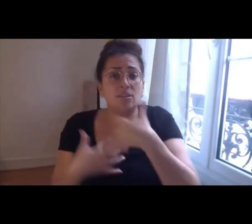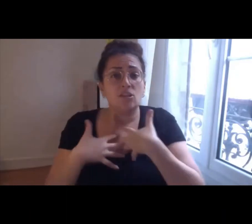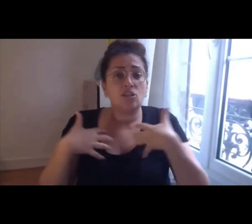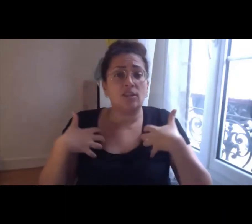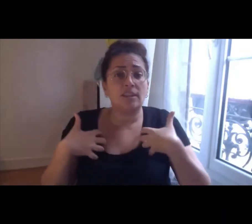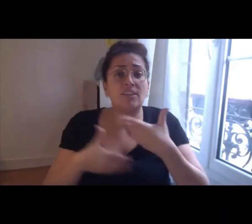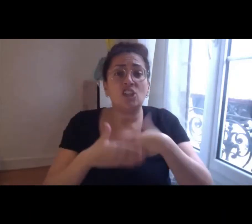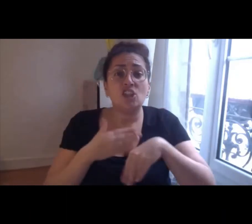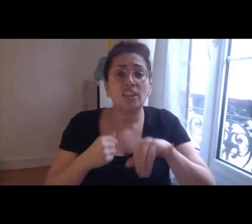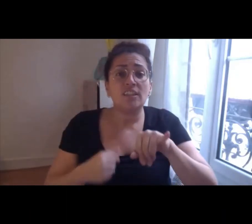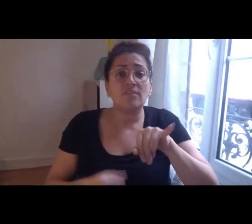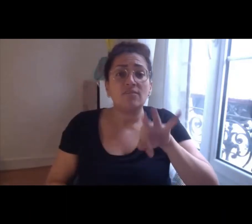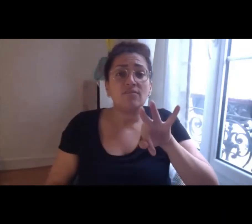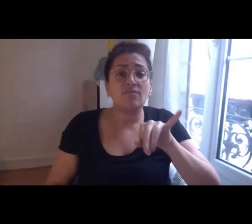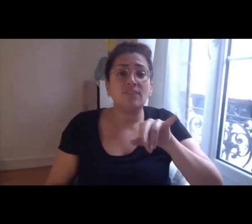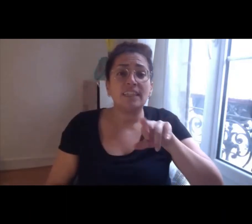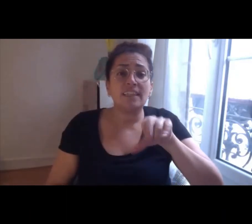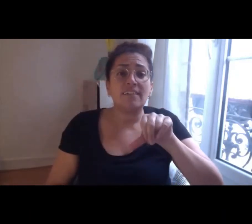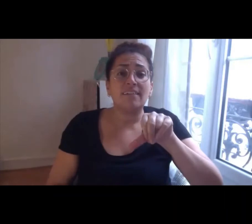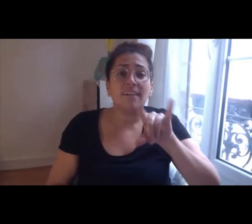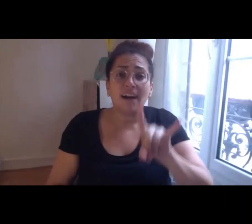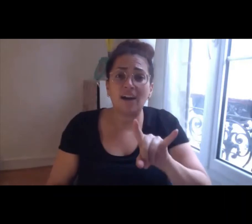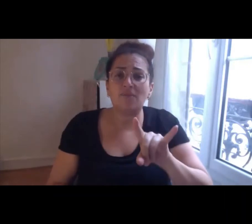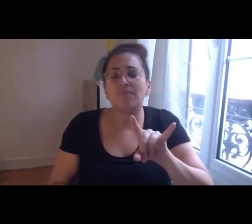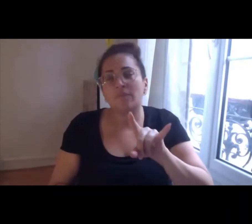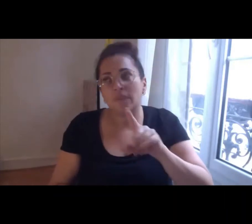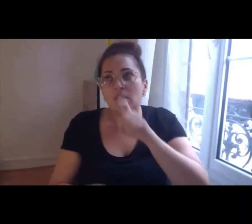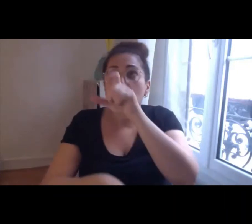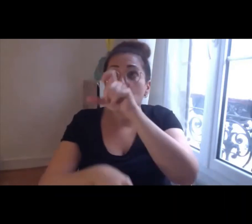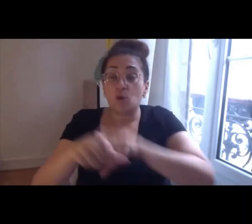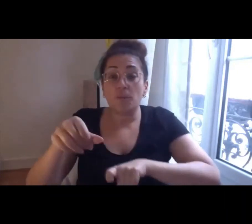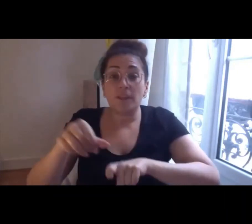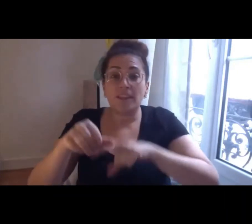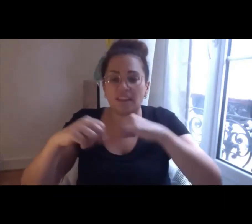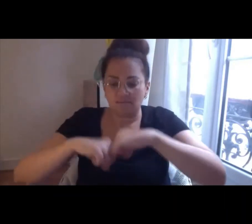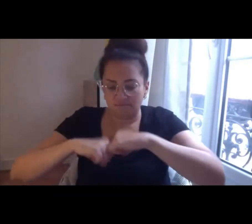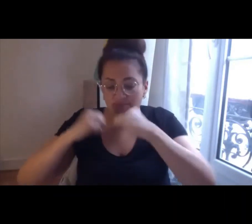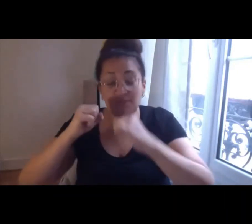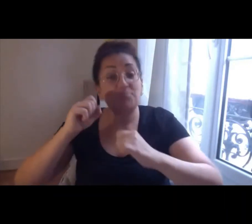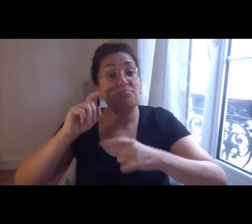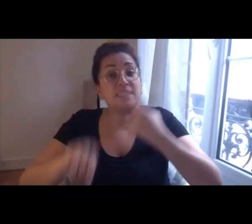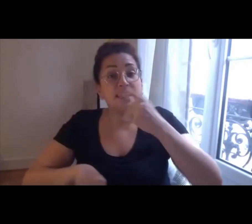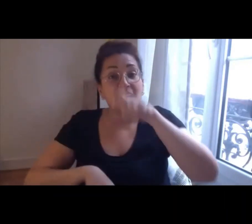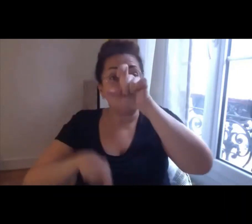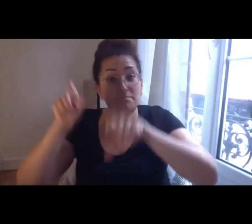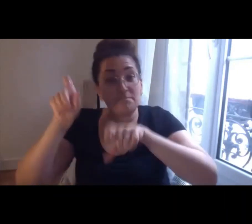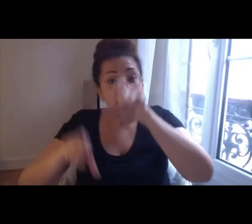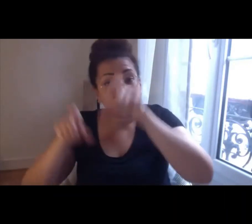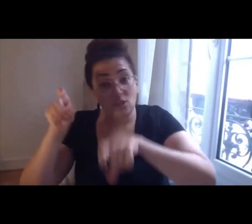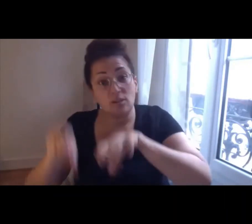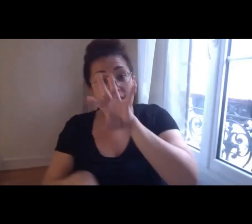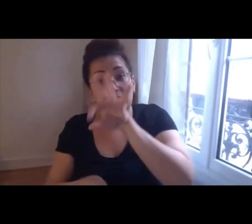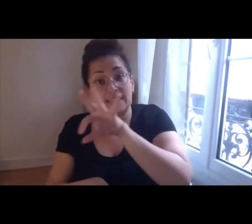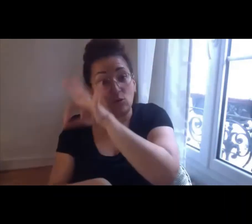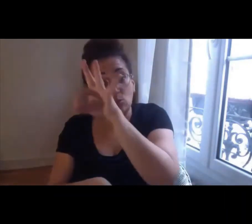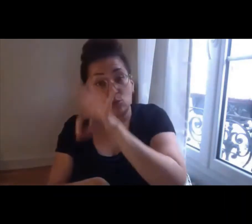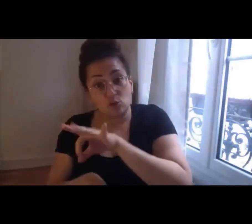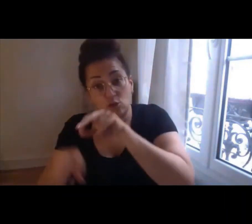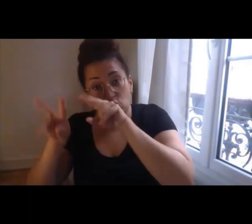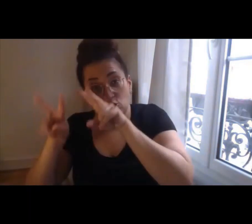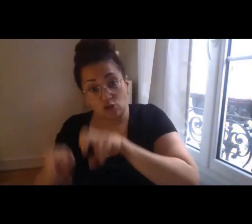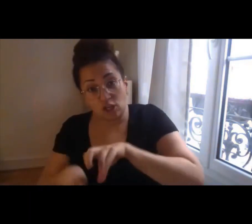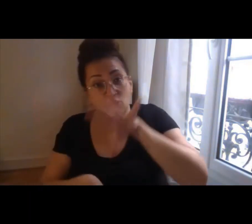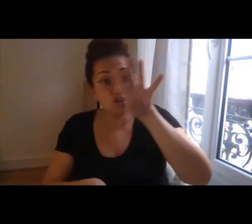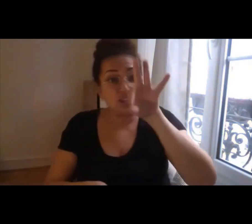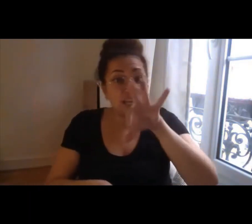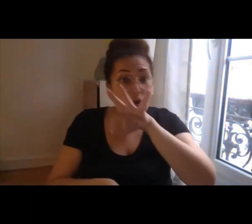qui est un comité un peu particulier puisqu'il est composé en fait à 50% de chercheurs et 50% d'acteurs de terrain ça